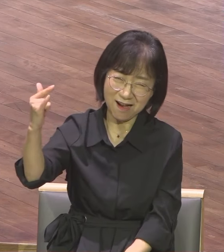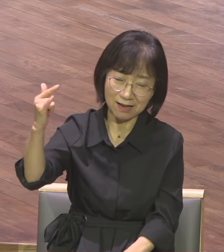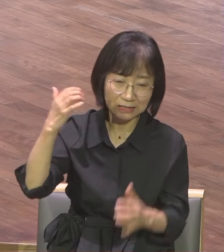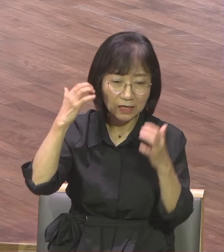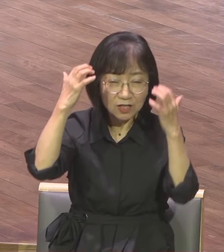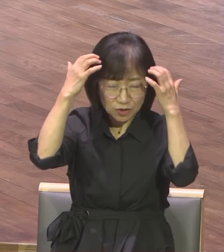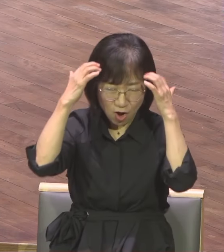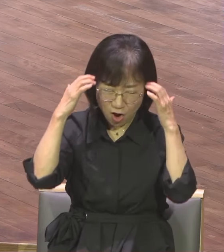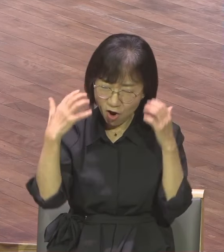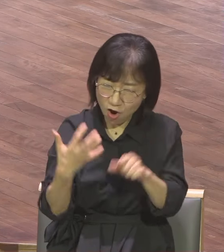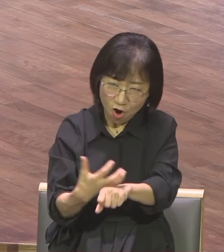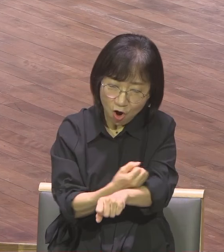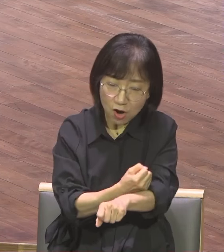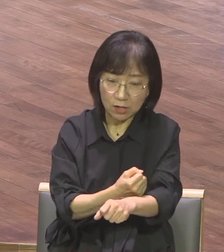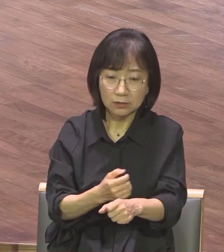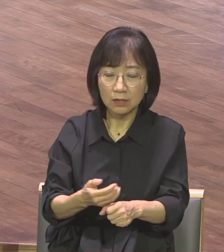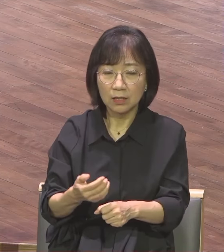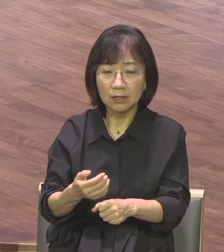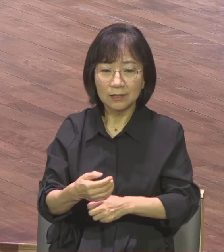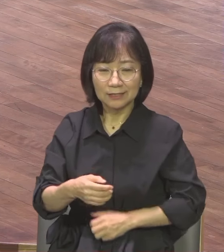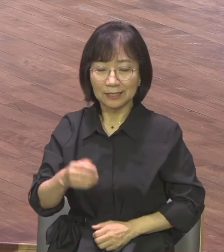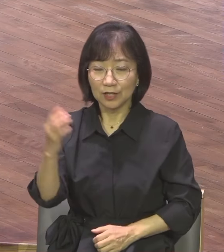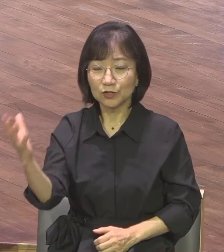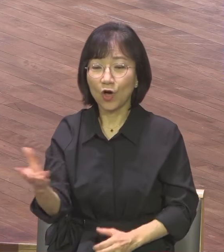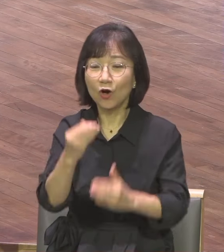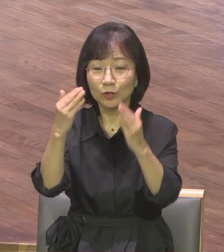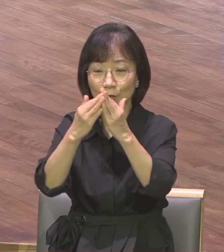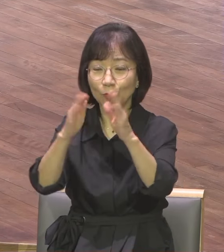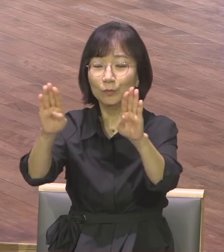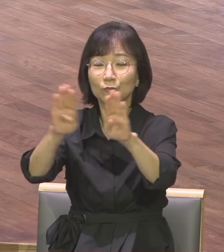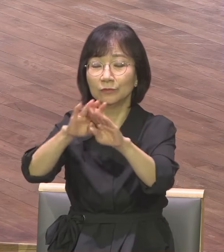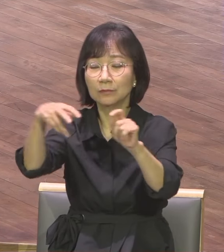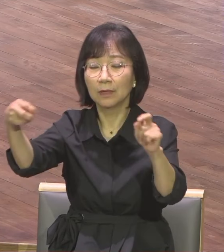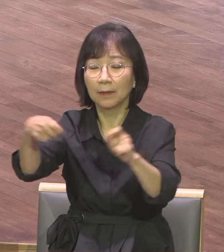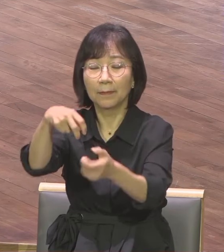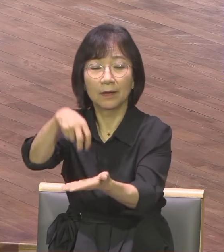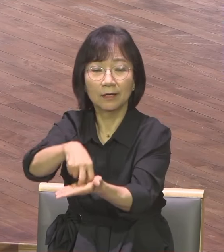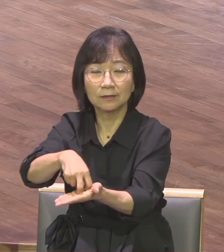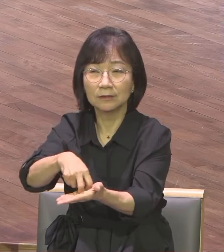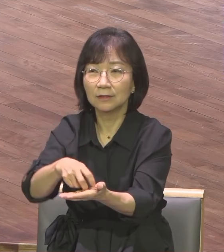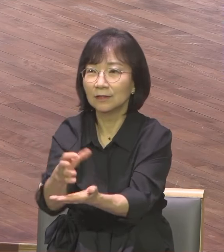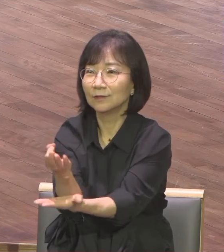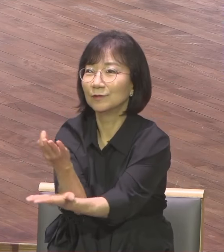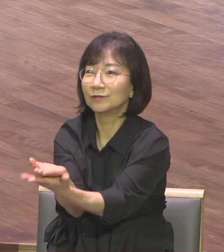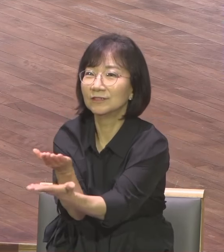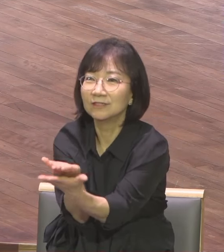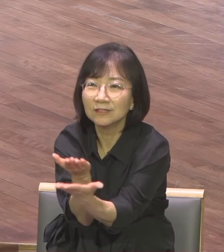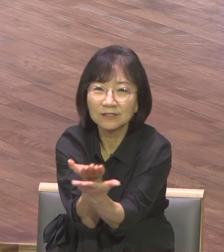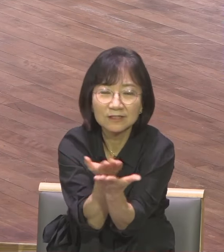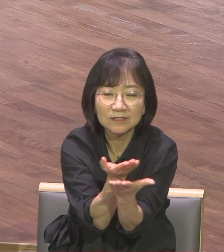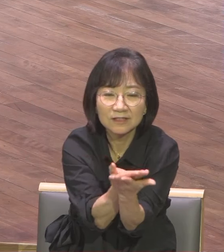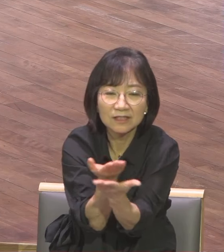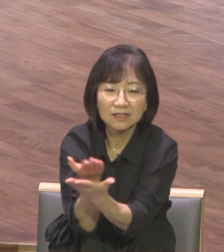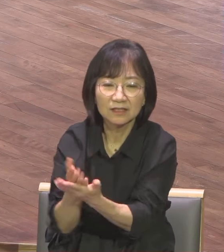미물에서 구걸한 인생이 누굽니까 하나님을 떠난 인생이에요 얼마나 불신자들이